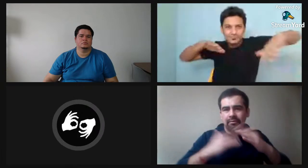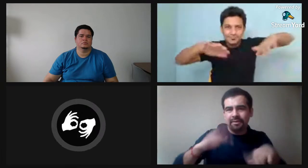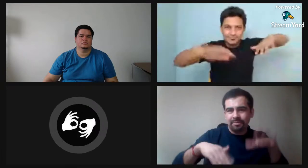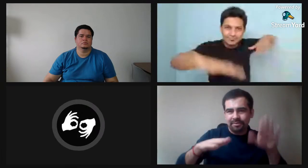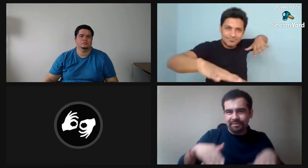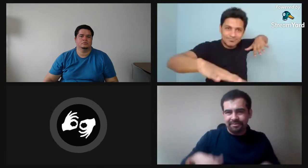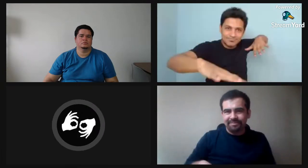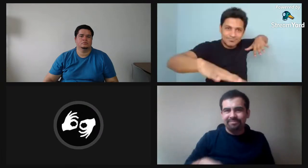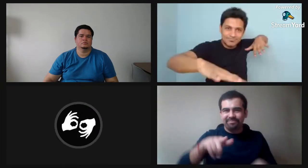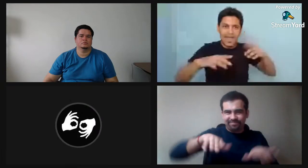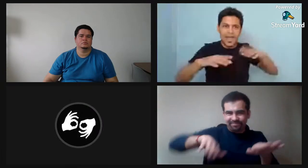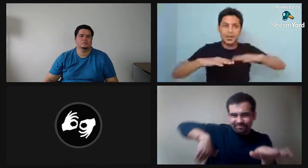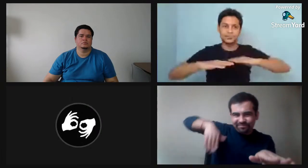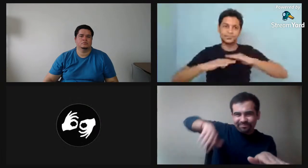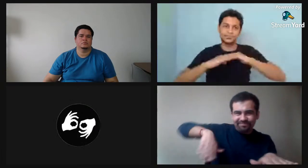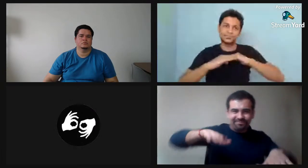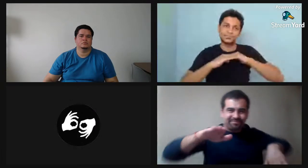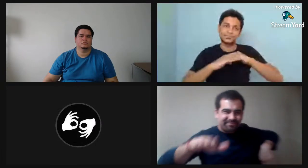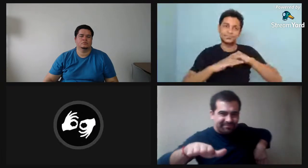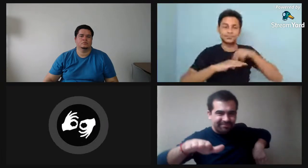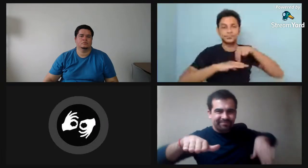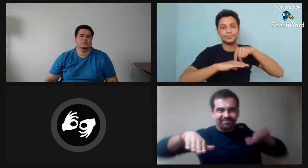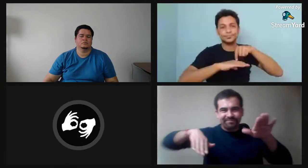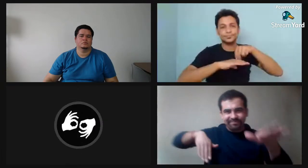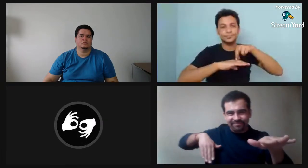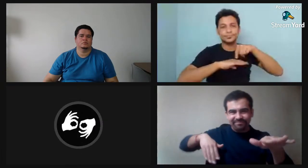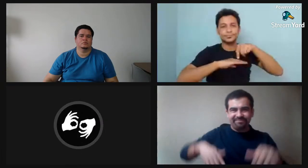lentos, ocupar las ambas manos. Para poder entregar esa información.